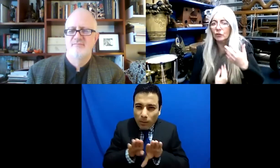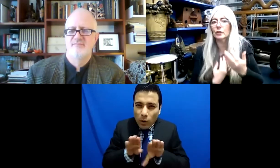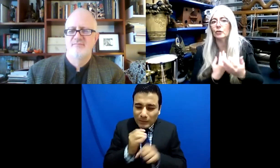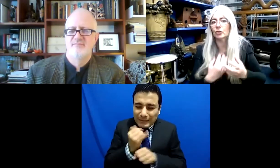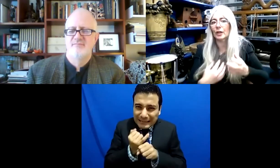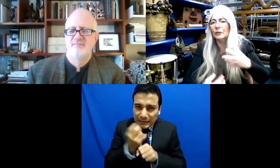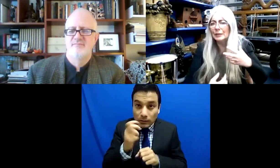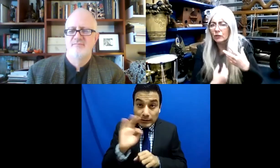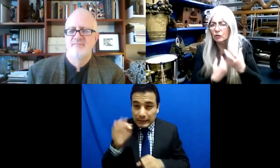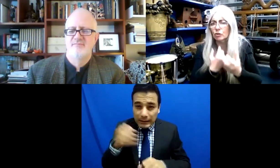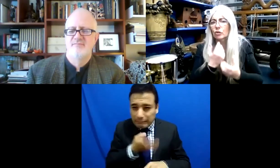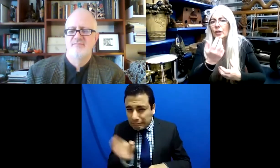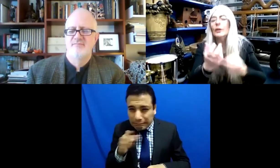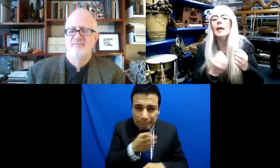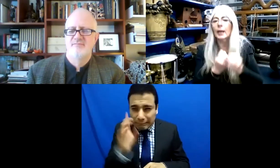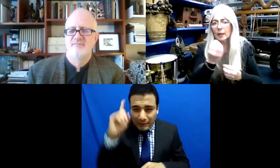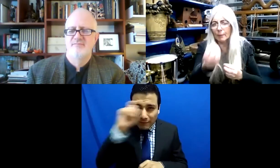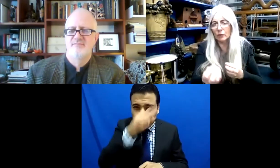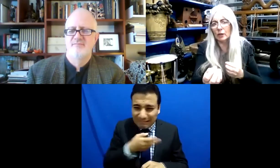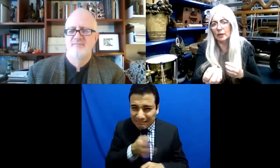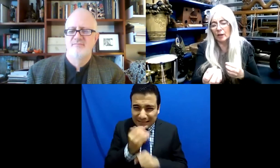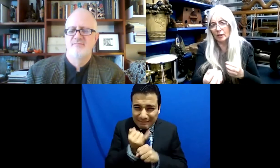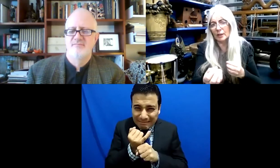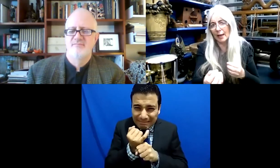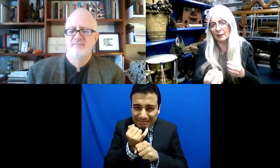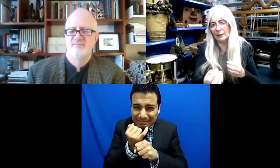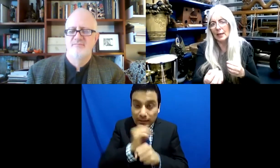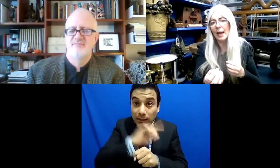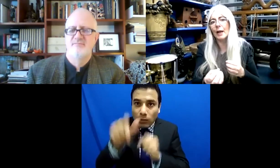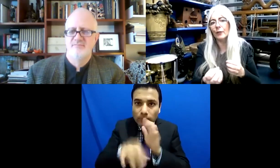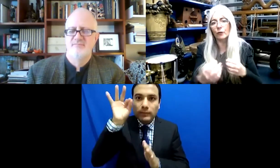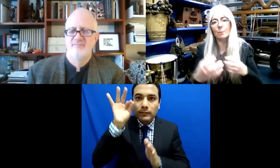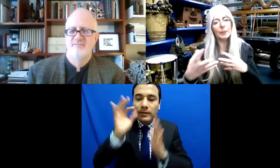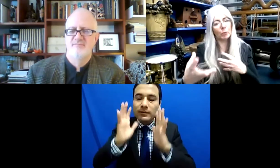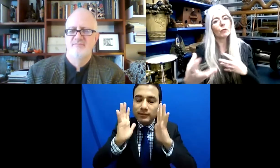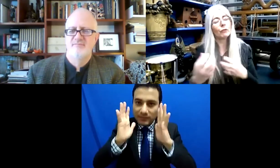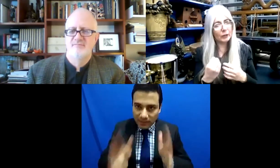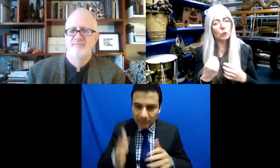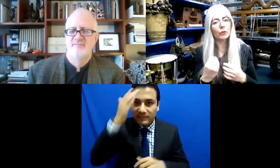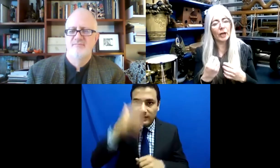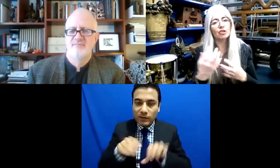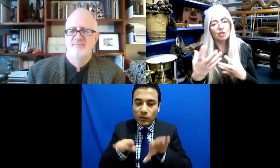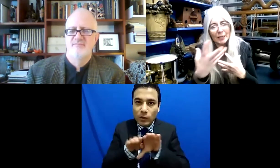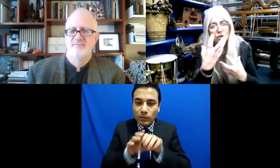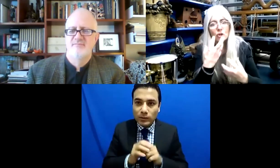que lo haces tienes que asumir que escuchaste, hiciste un viaje